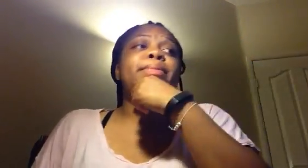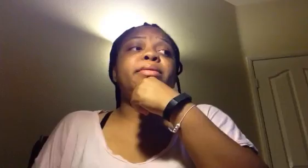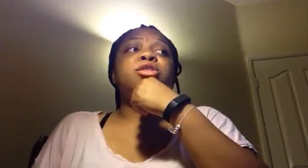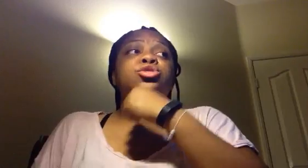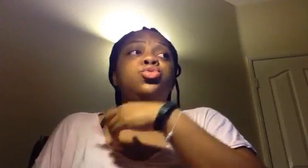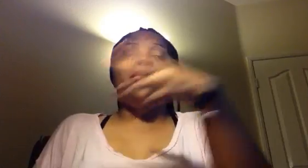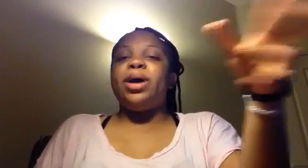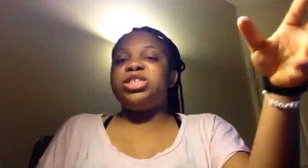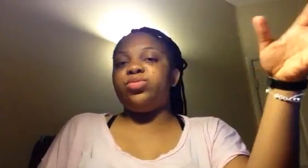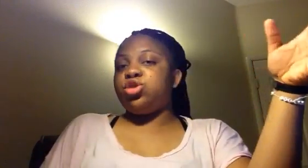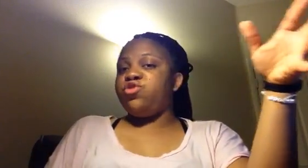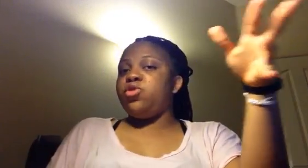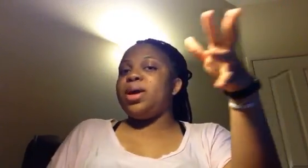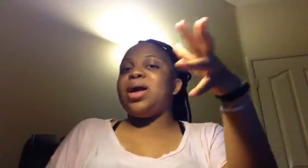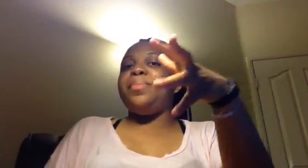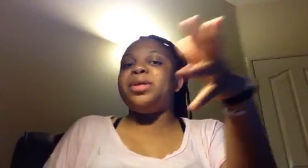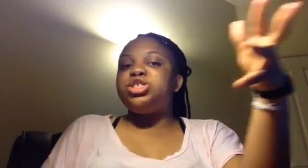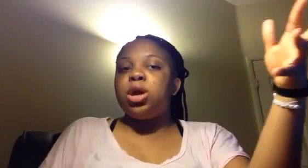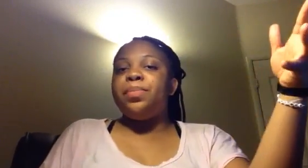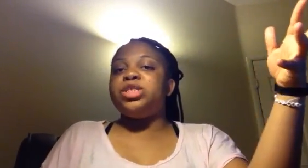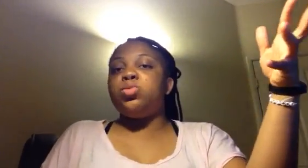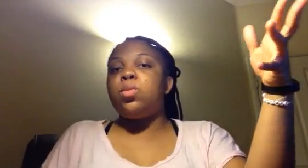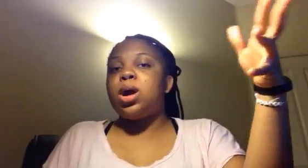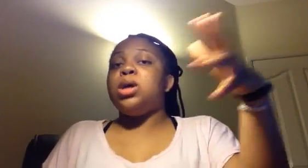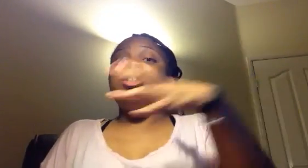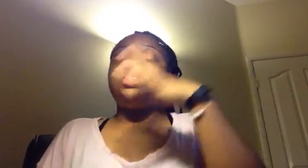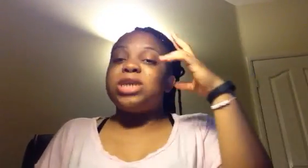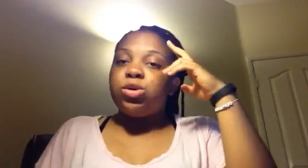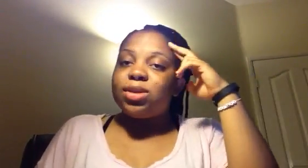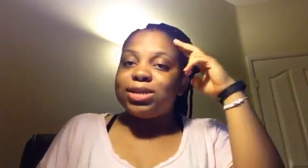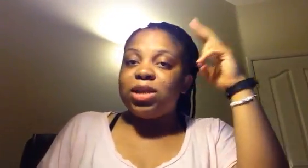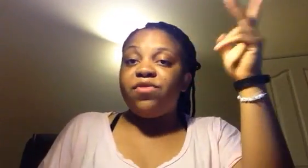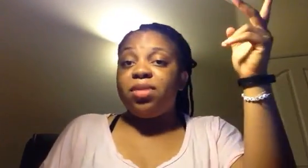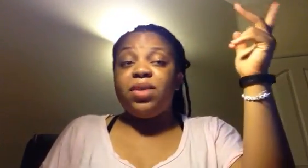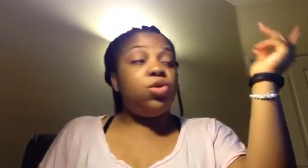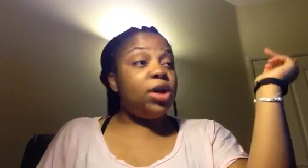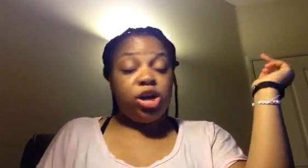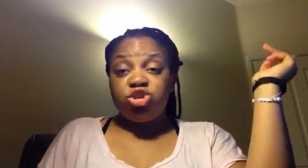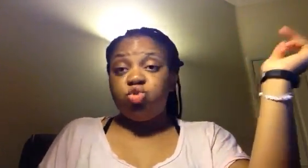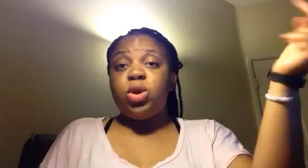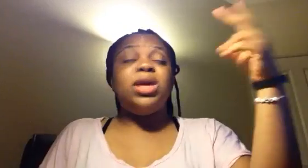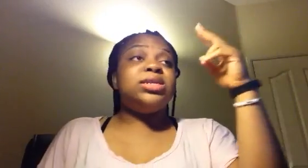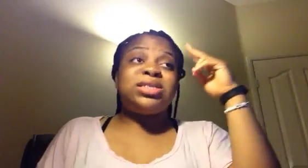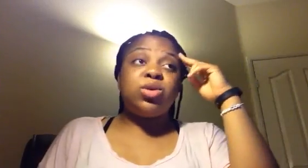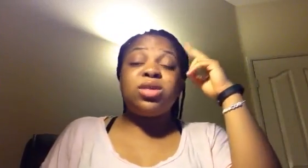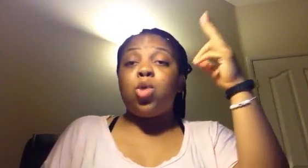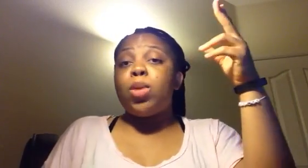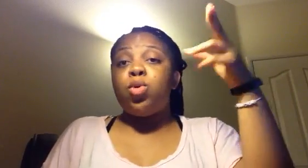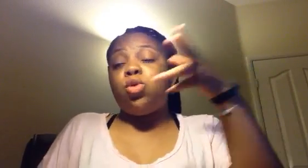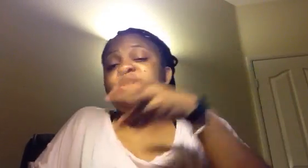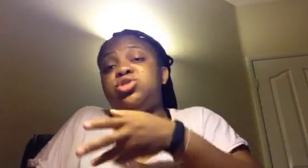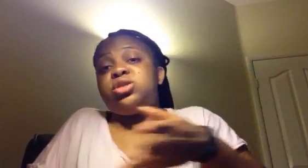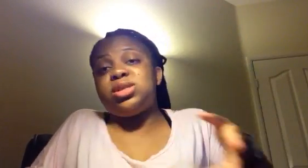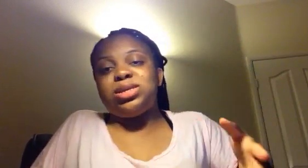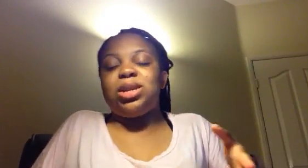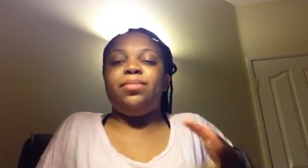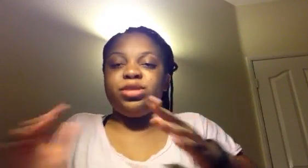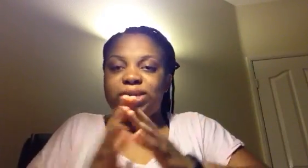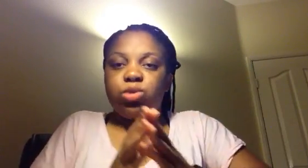après tout le match et pourtant, on devait le mettre à un petit moment. Salut à Stéphane Bialoga à jouer. Salut à Weibo. Comme les gens le détestent, mais salut,